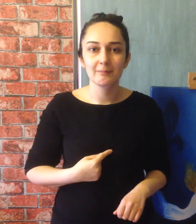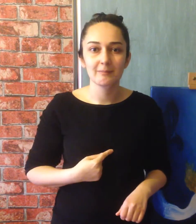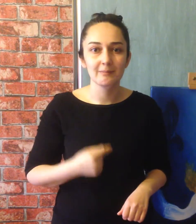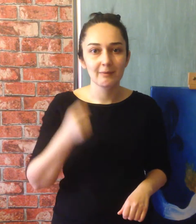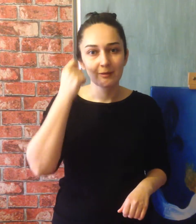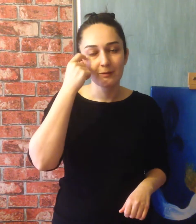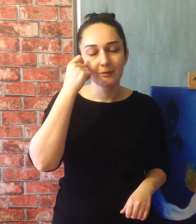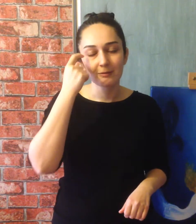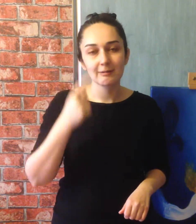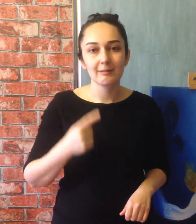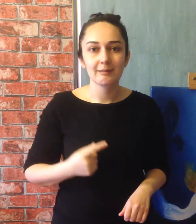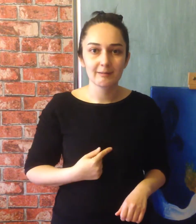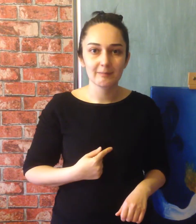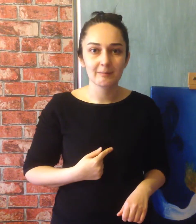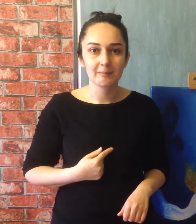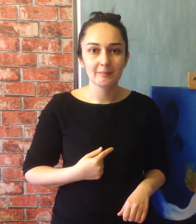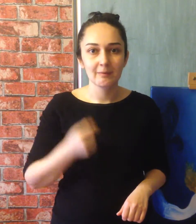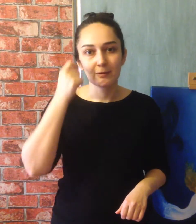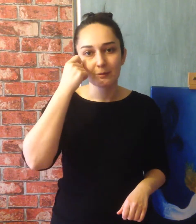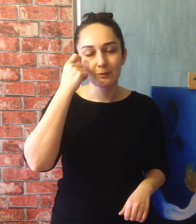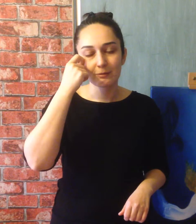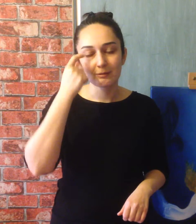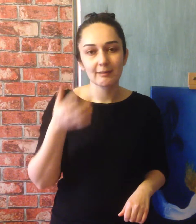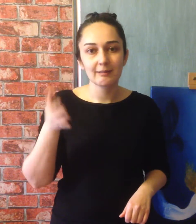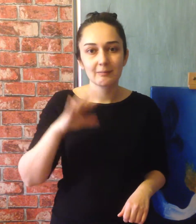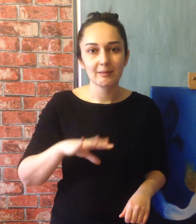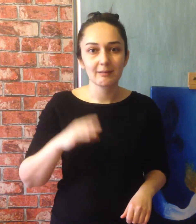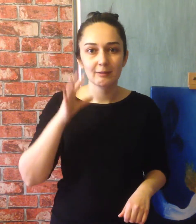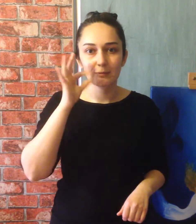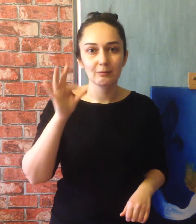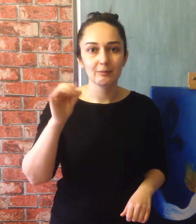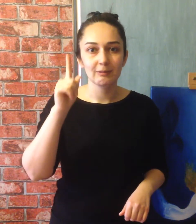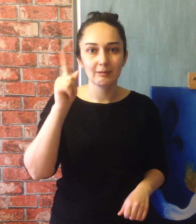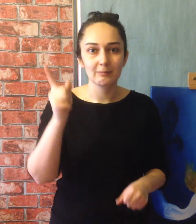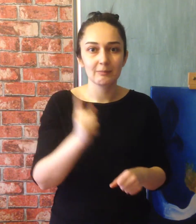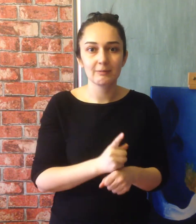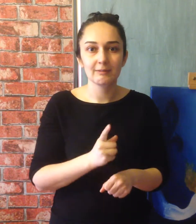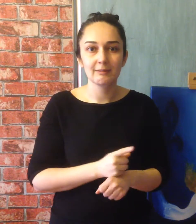Özledim, özledim, özledim ya da onun gibi bir şey.